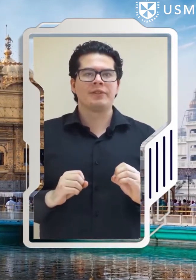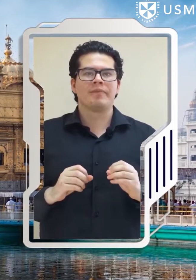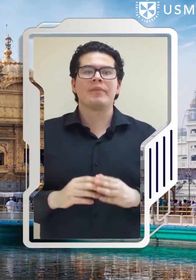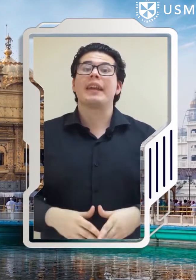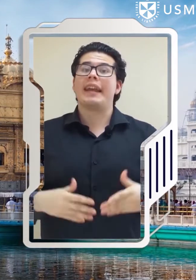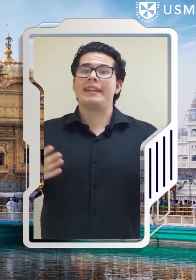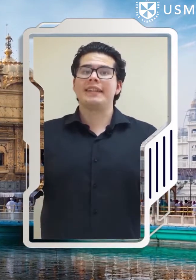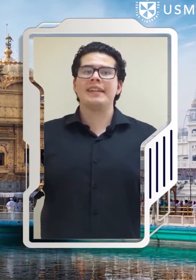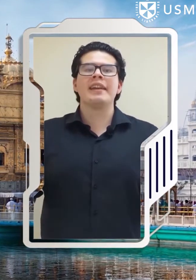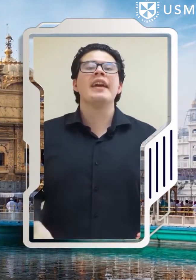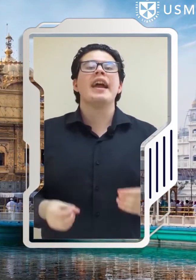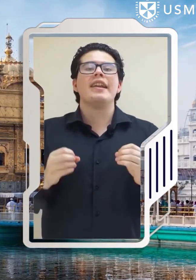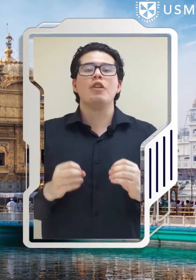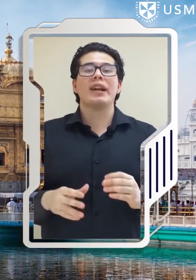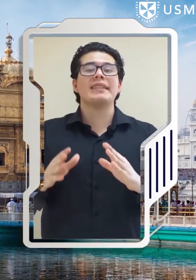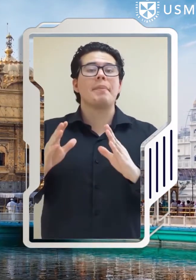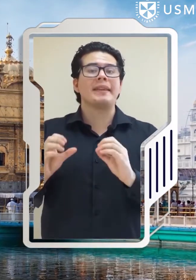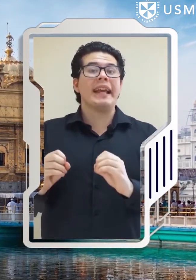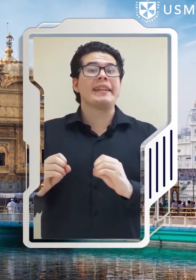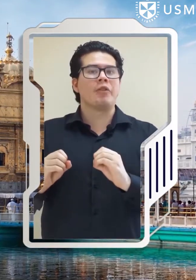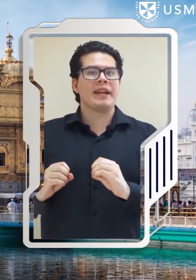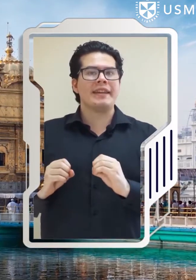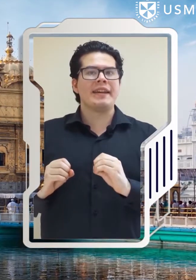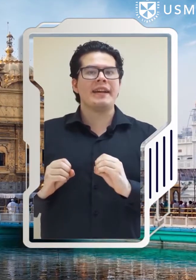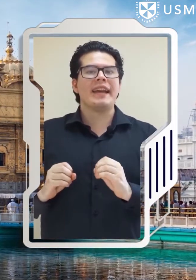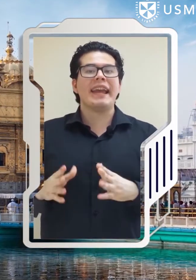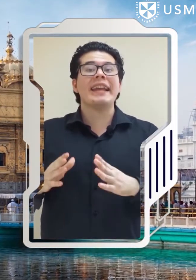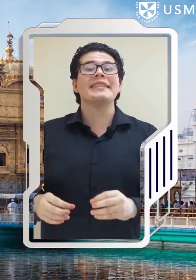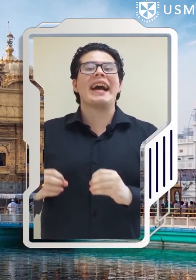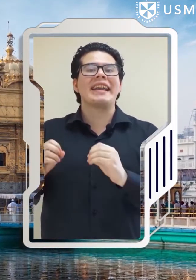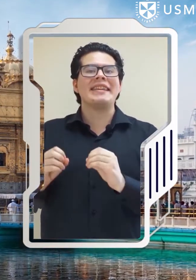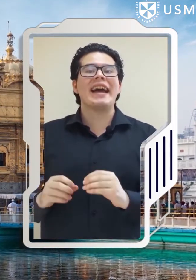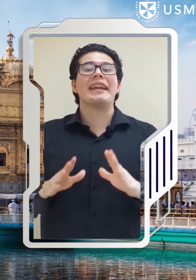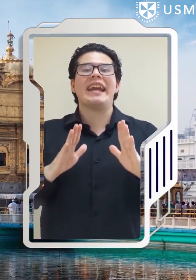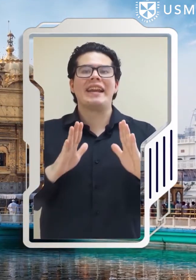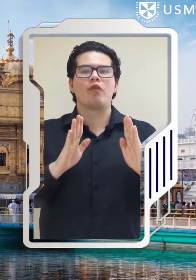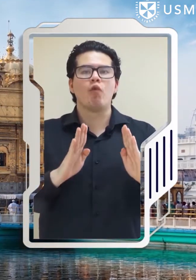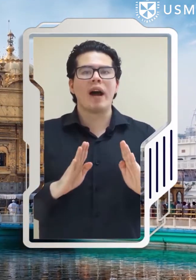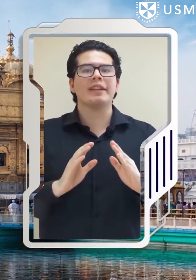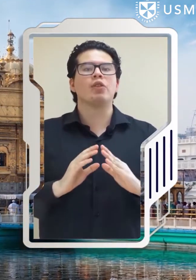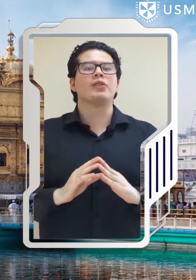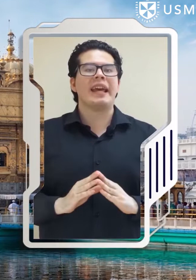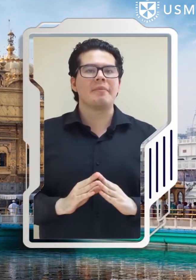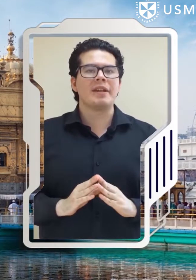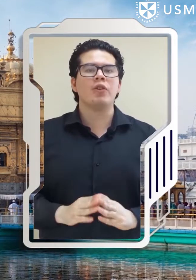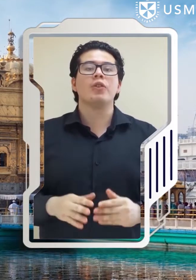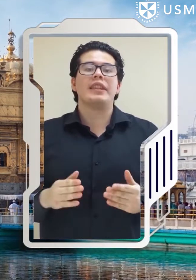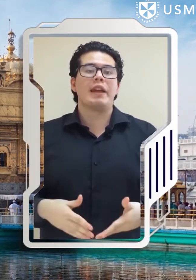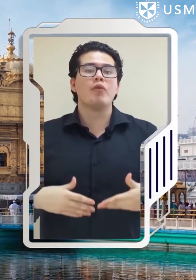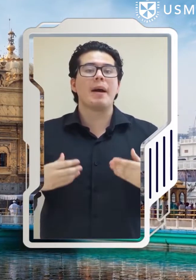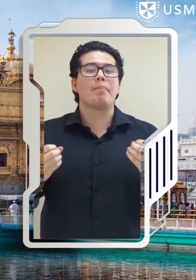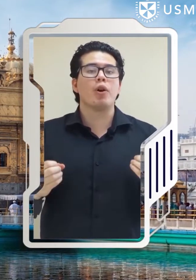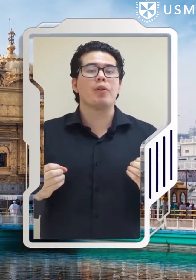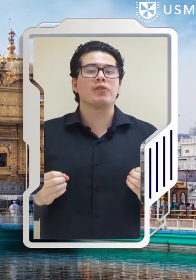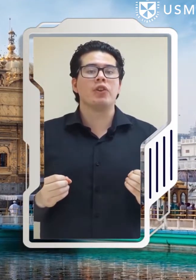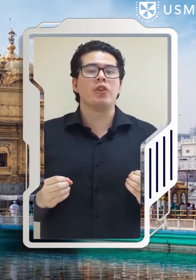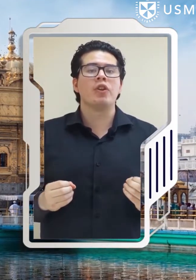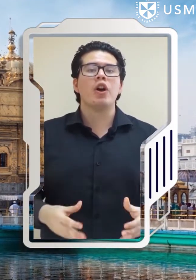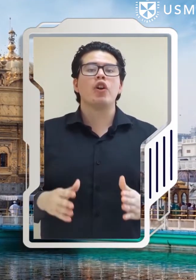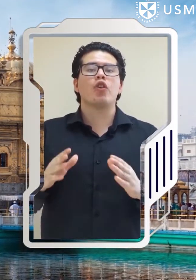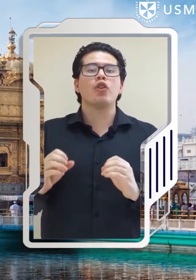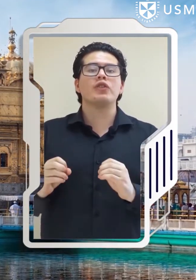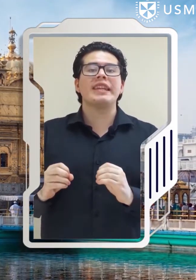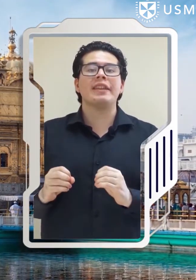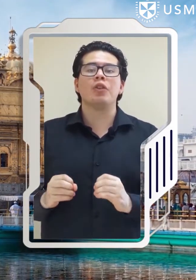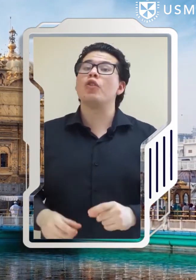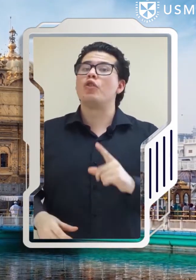ellos Es decir, lo que se pretende con ella es hallar el cuarto término de una proporción